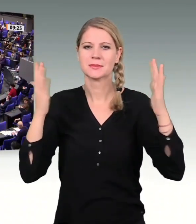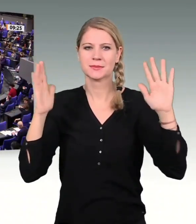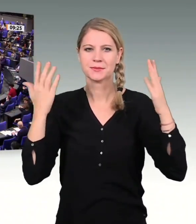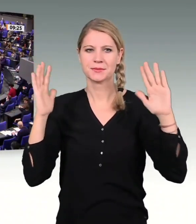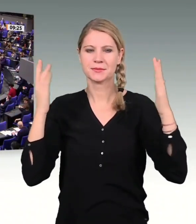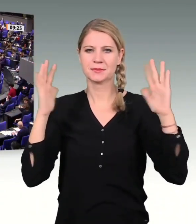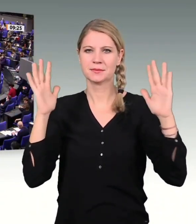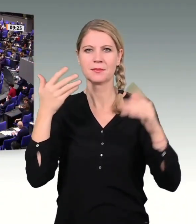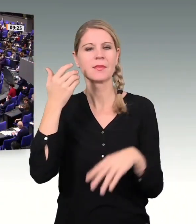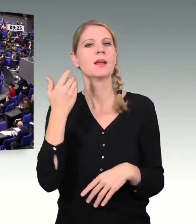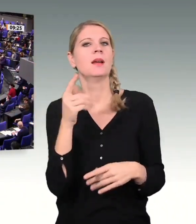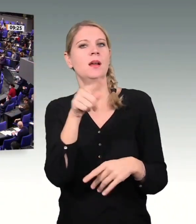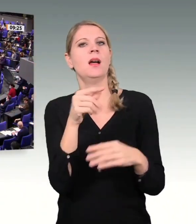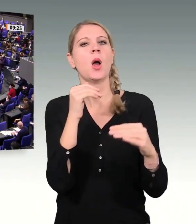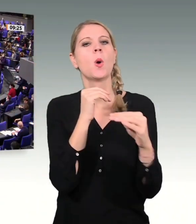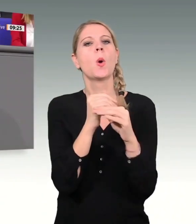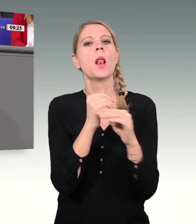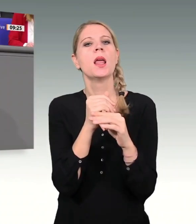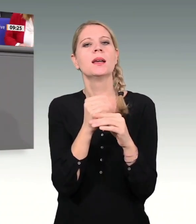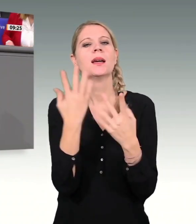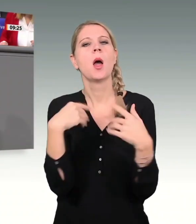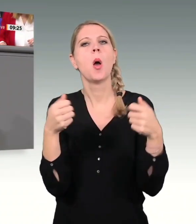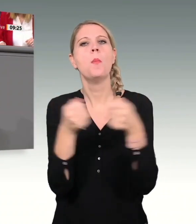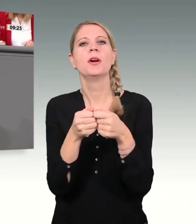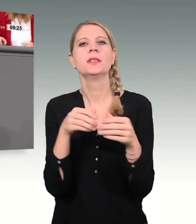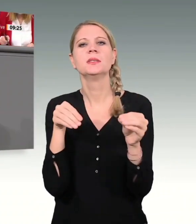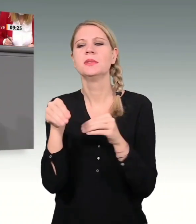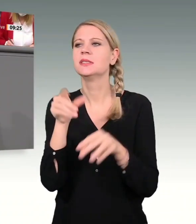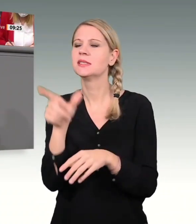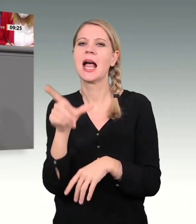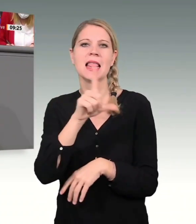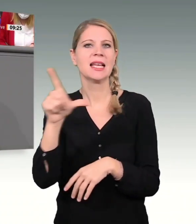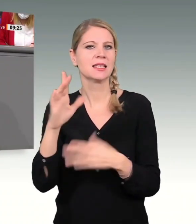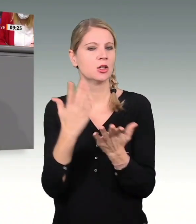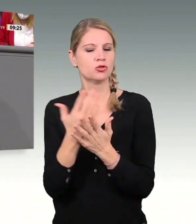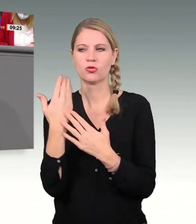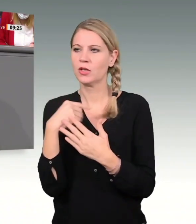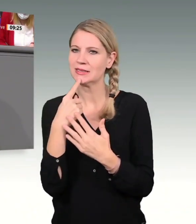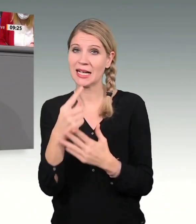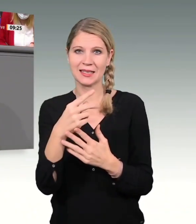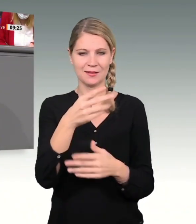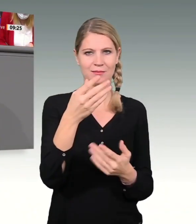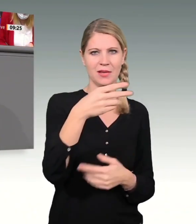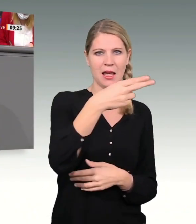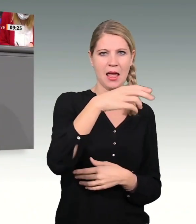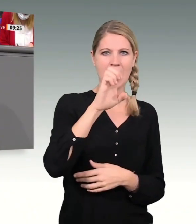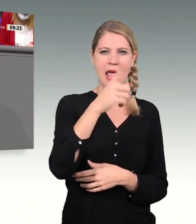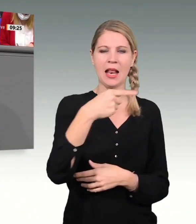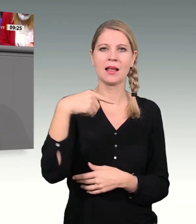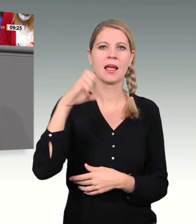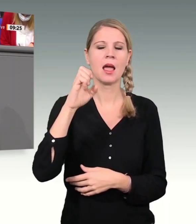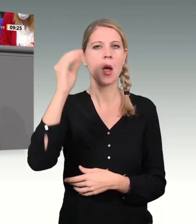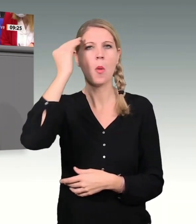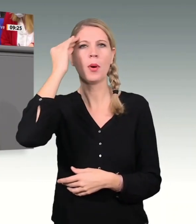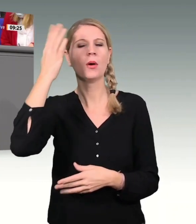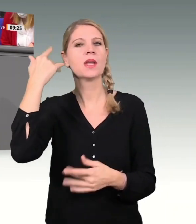Und der Kollege, der Bundesminister Lindner hat es angesprochen. Helge Braun hat ja selbst einen Vorschlag zur